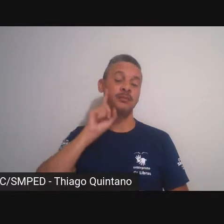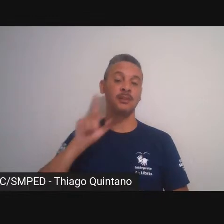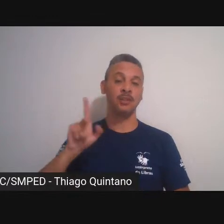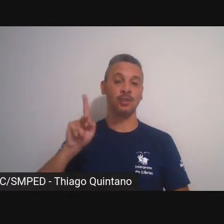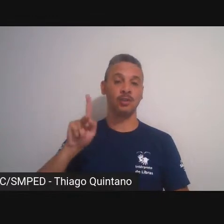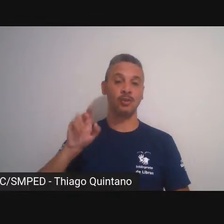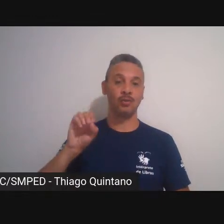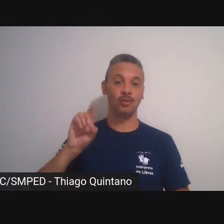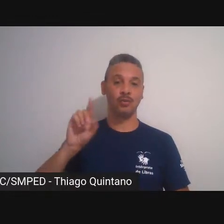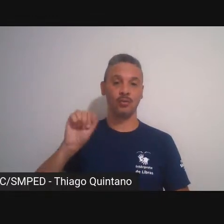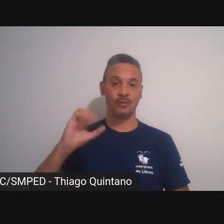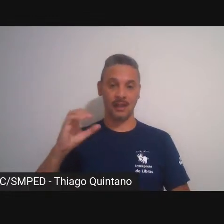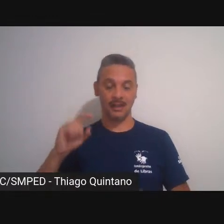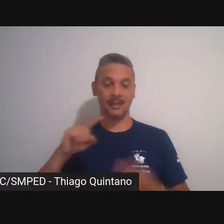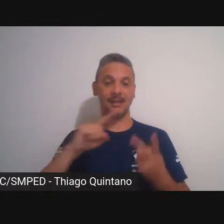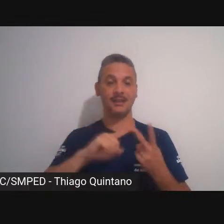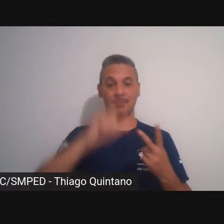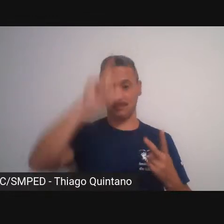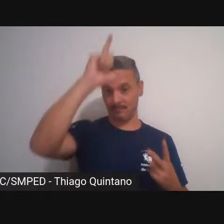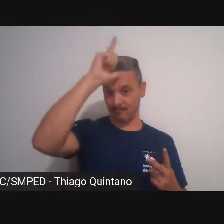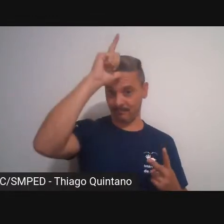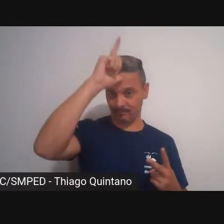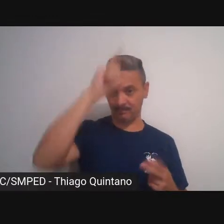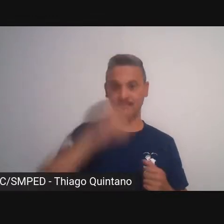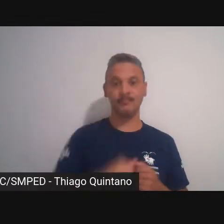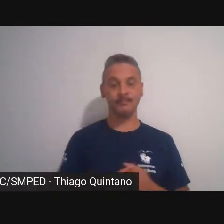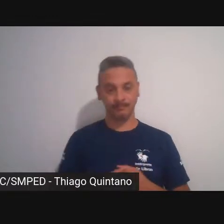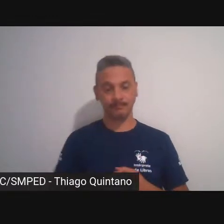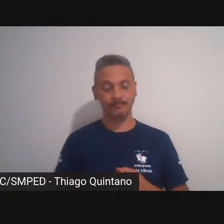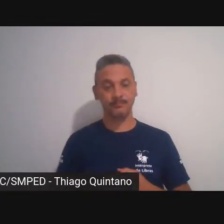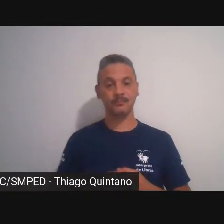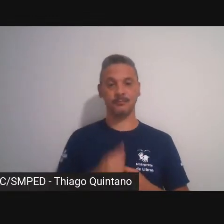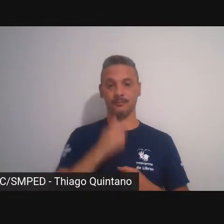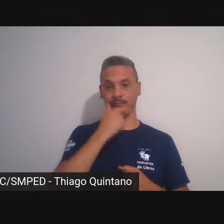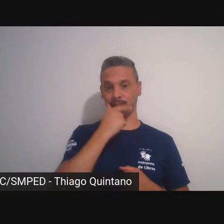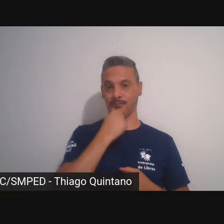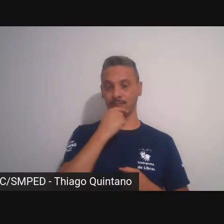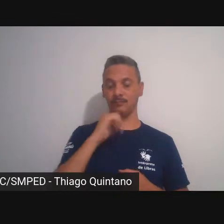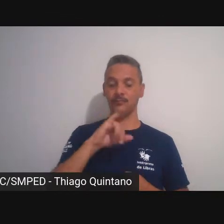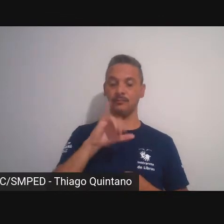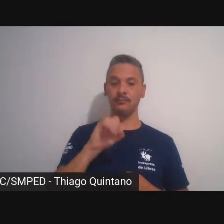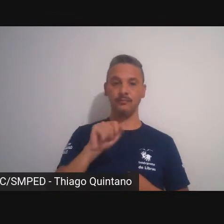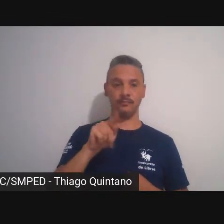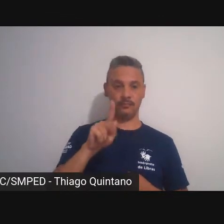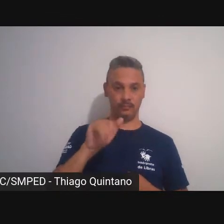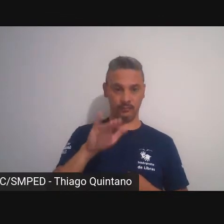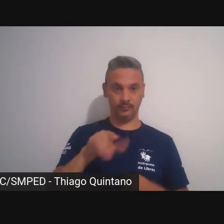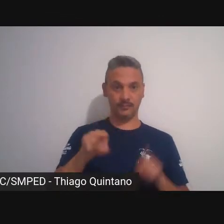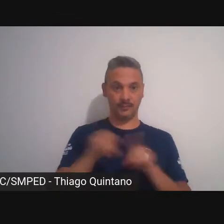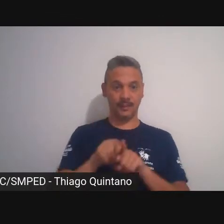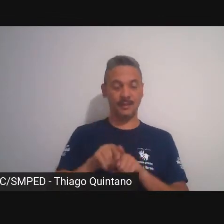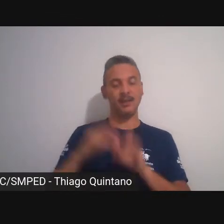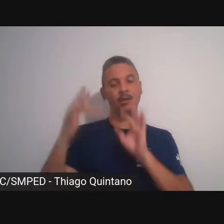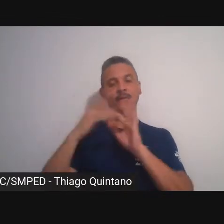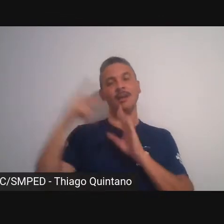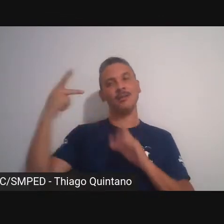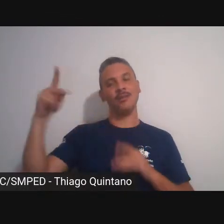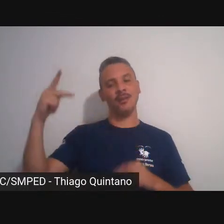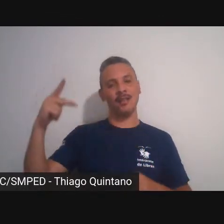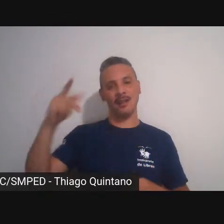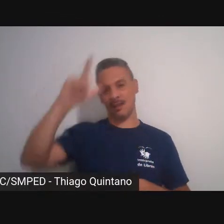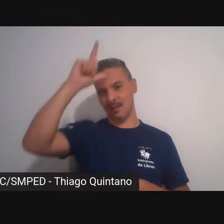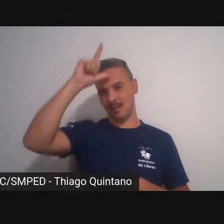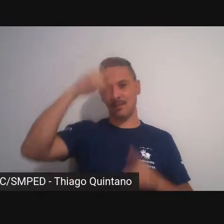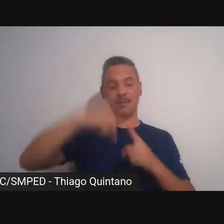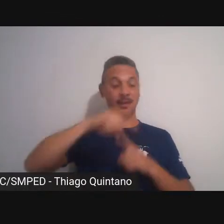alemães na Agfa e o Joaquim Reis ele tinha muito contato com a Alemanha porque ele era um imigrante então com aquele momento